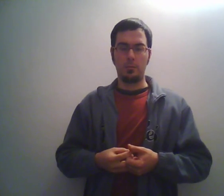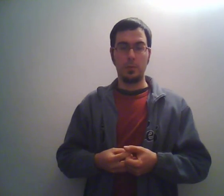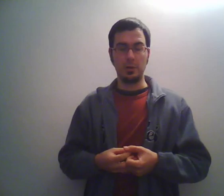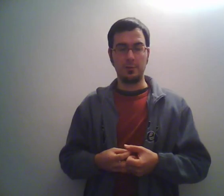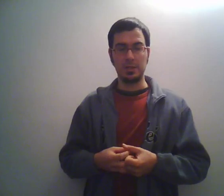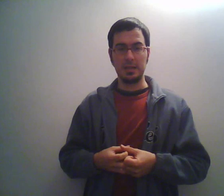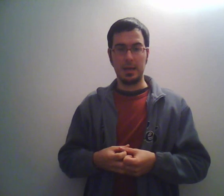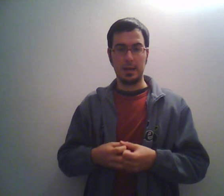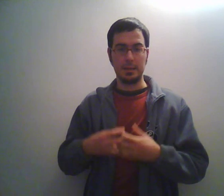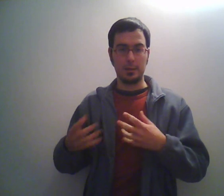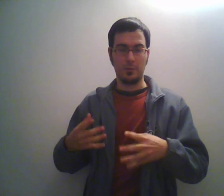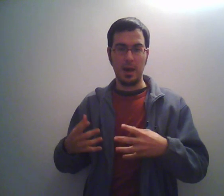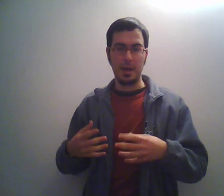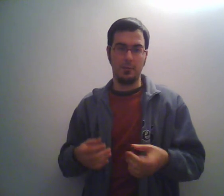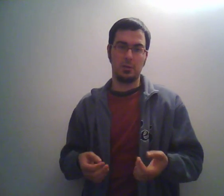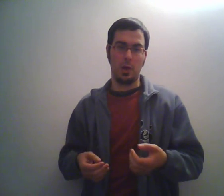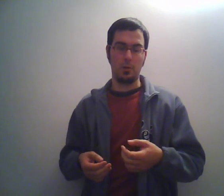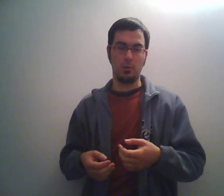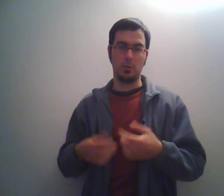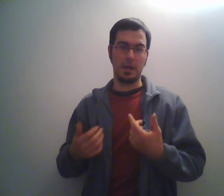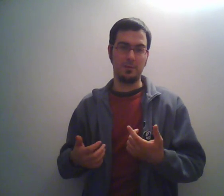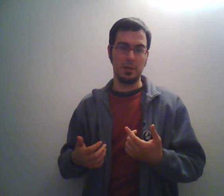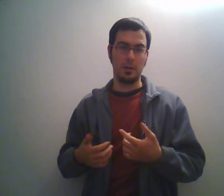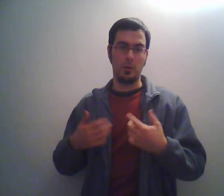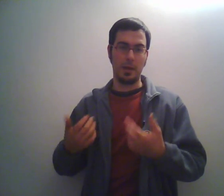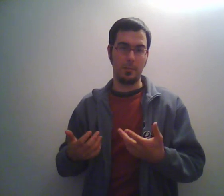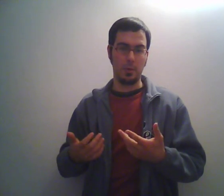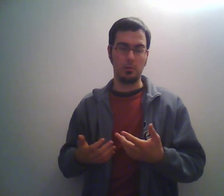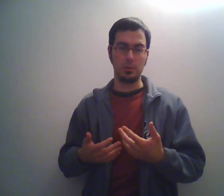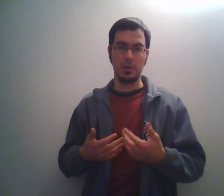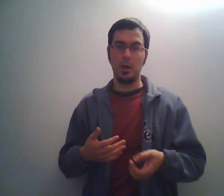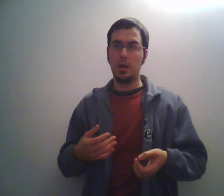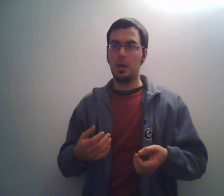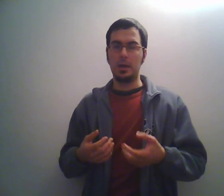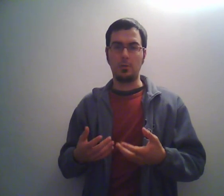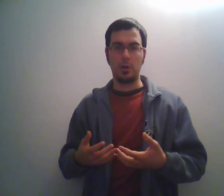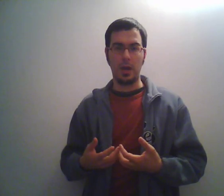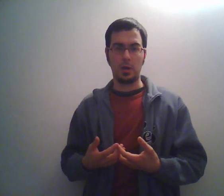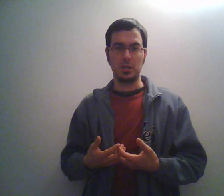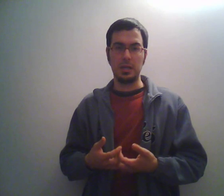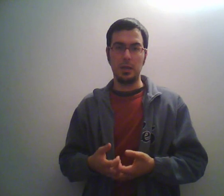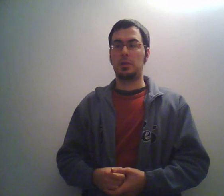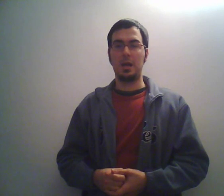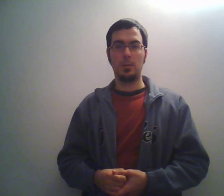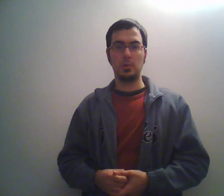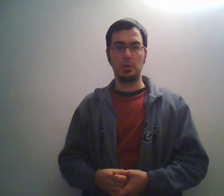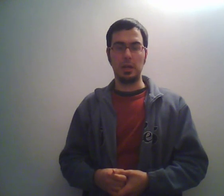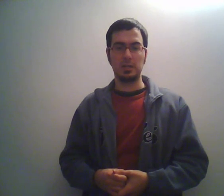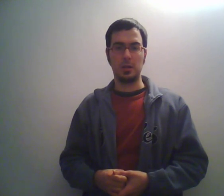è un po' più difficile da provare visto che hanno chiuso Mega Video, Mega Upload e tutte le cose lì che altro posso dire se